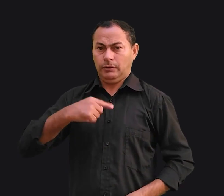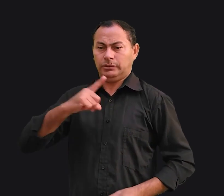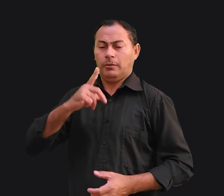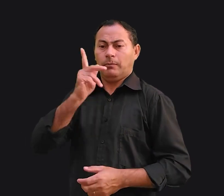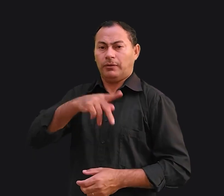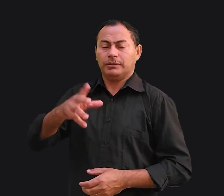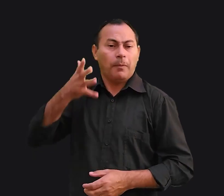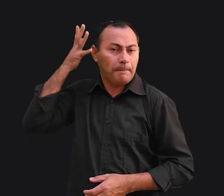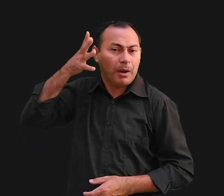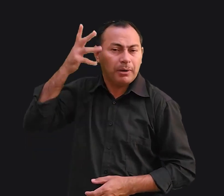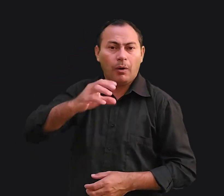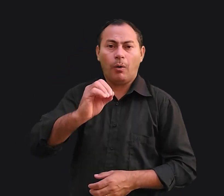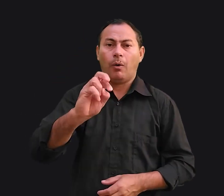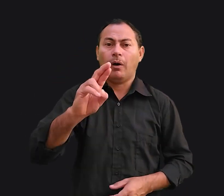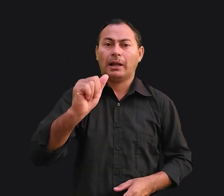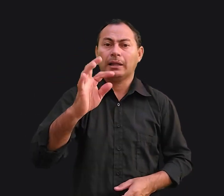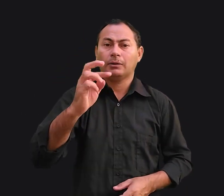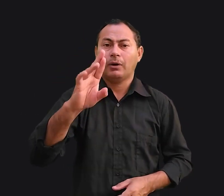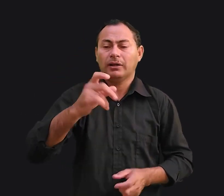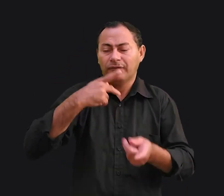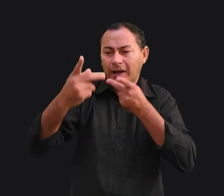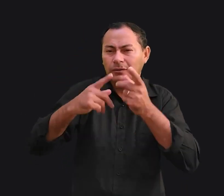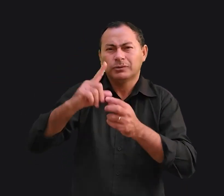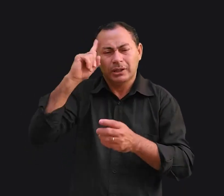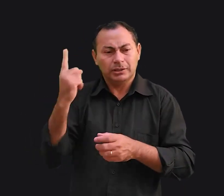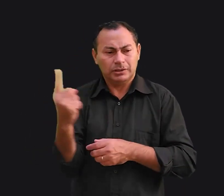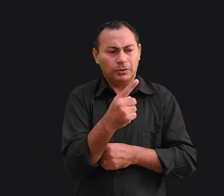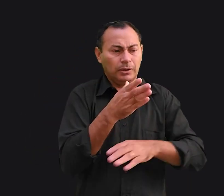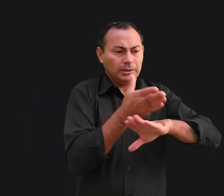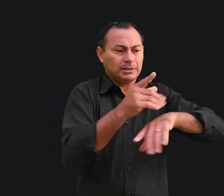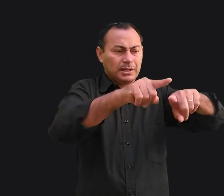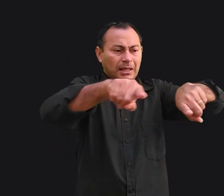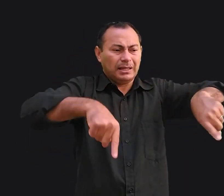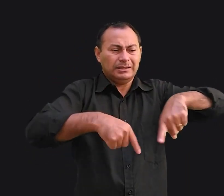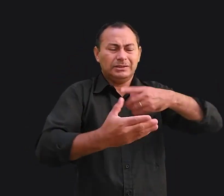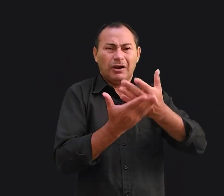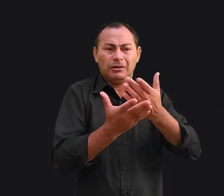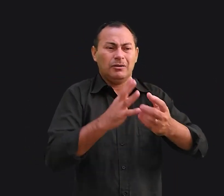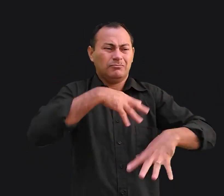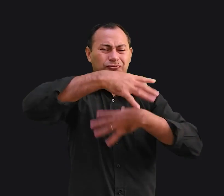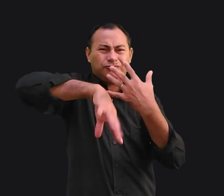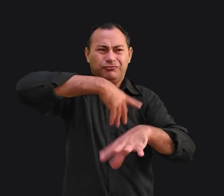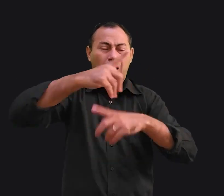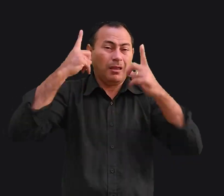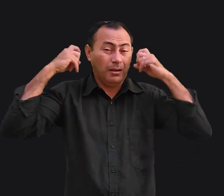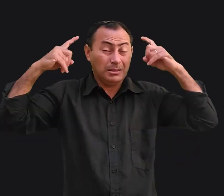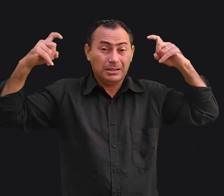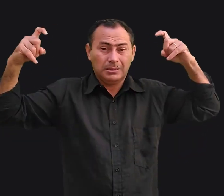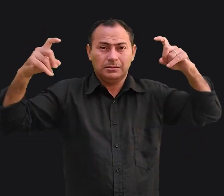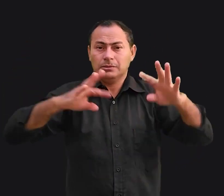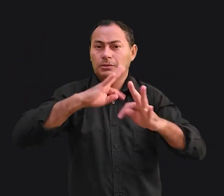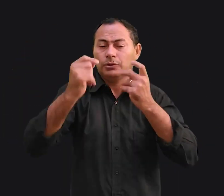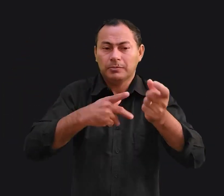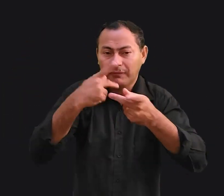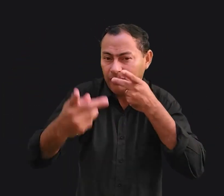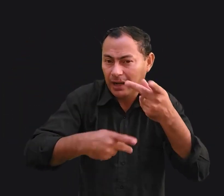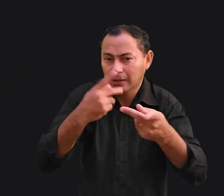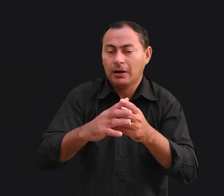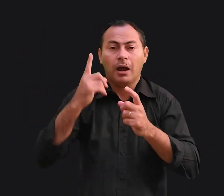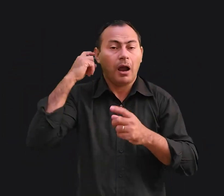de oratória. Um dia ele entrou na sala de aula, que estava um verdadeiro caos. O barulho era total, todo mundo falando muito alto